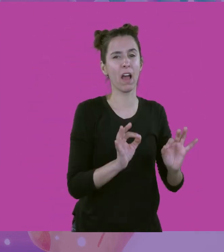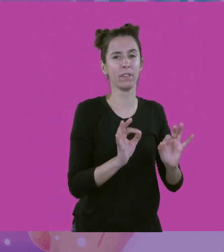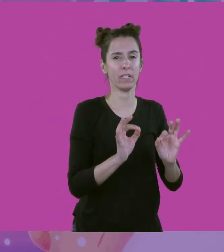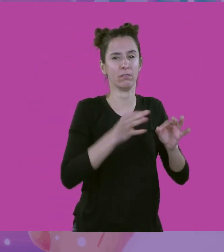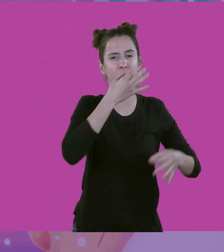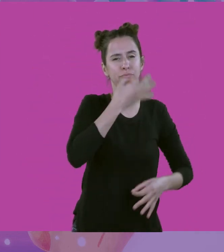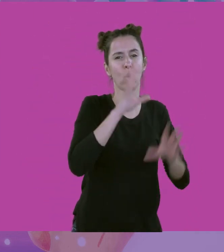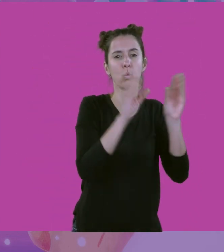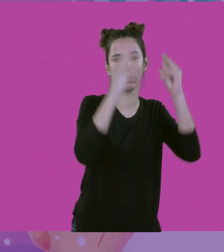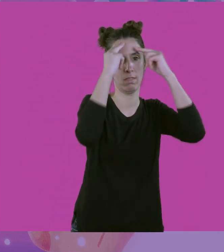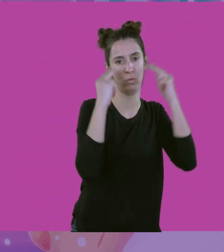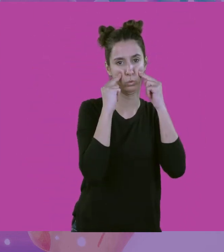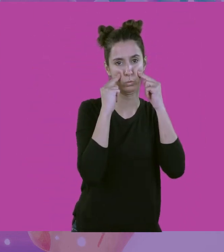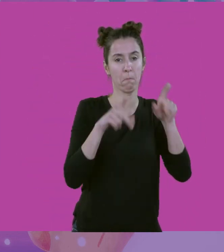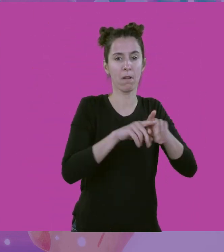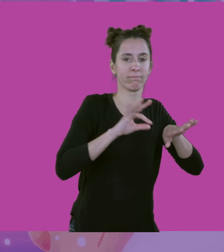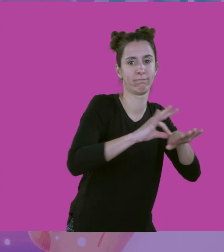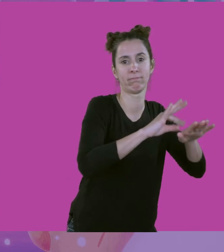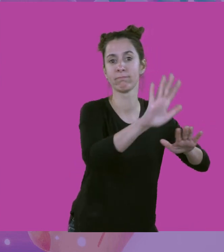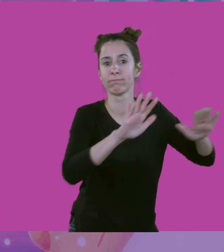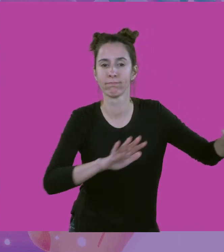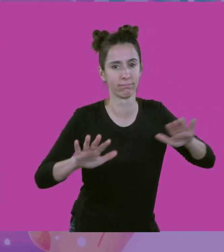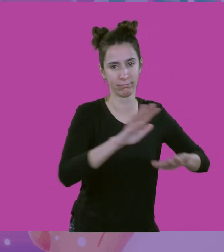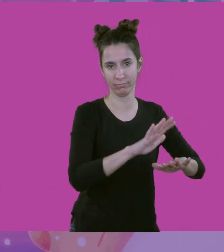ακουστική περιγραφή και απτική ξενάγηση.